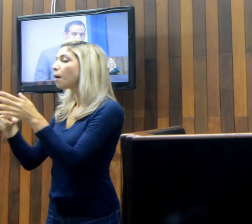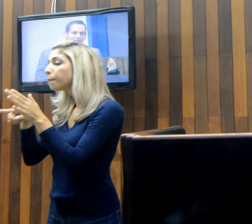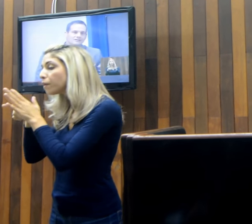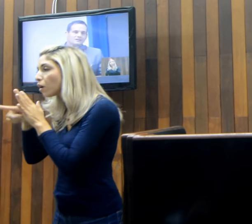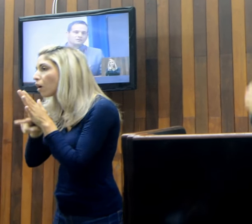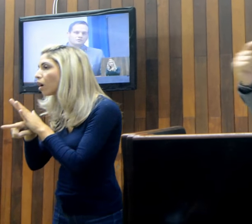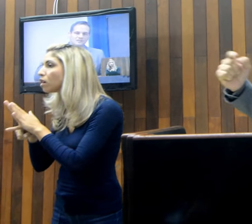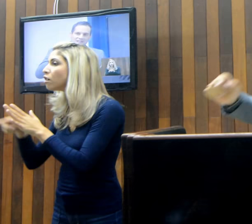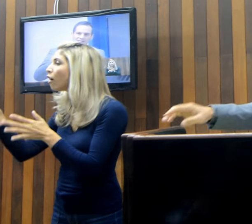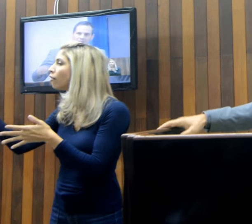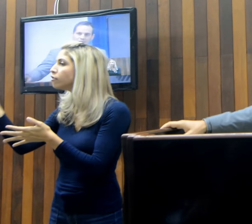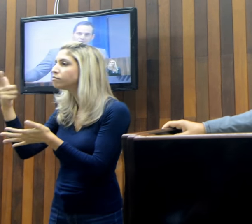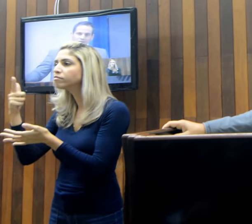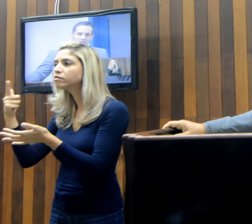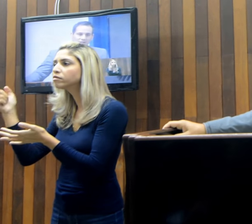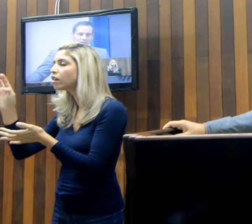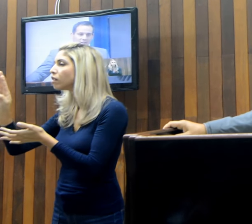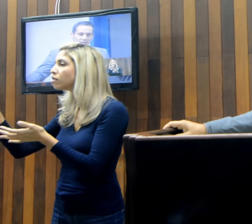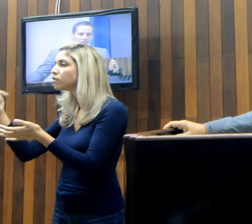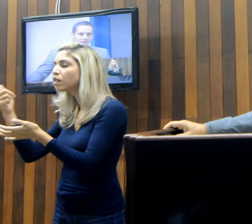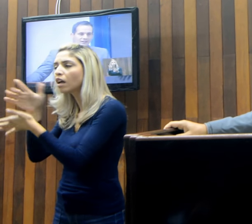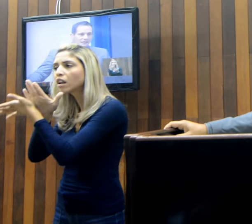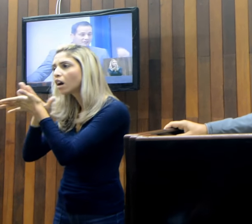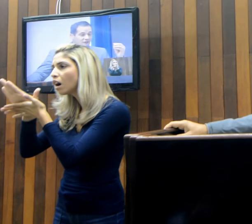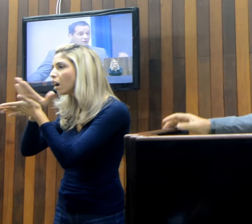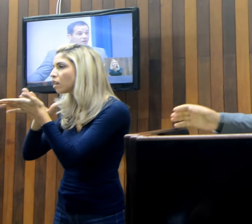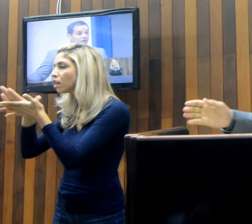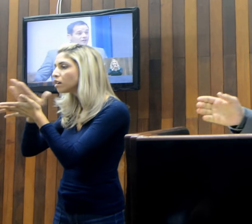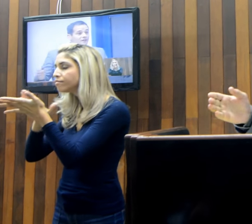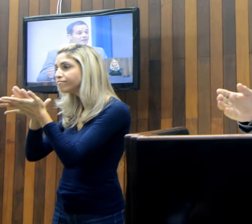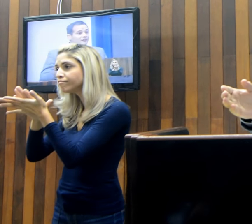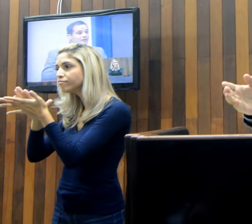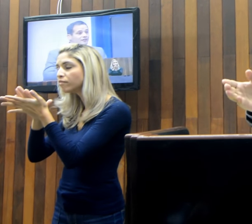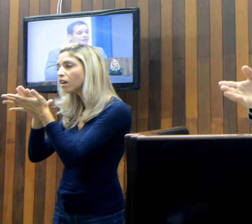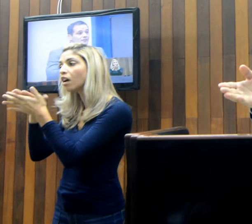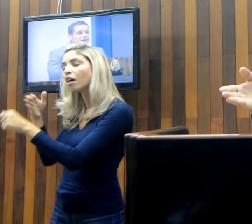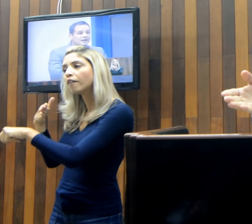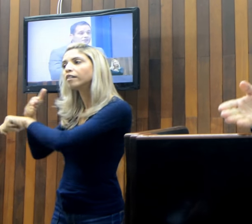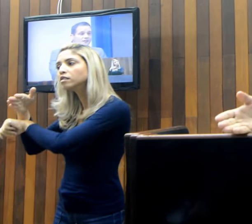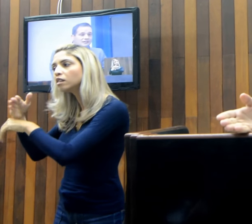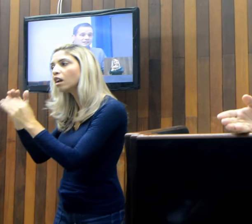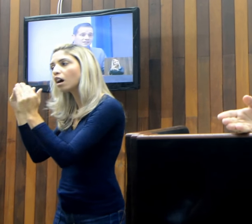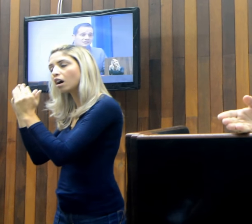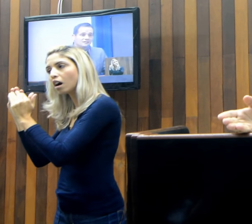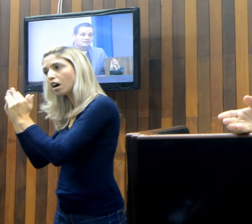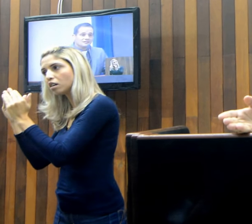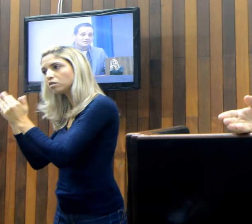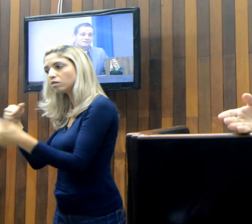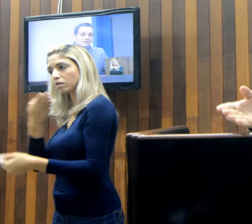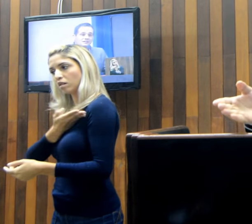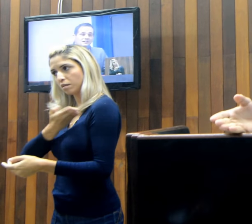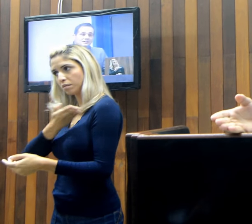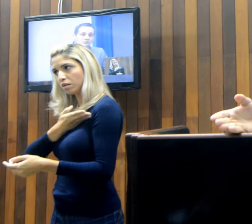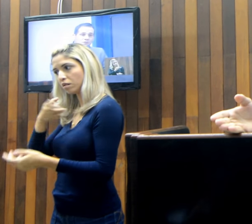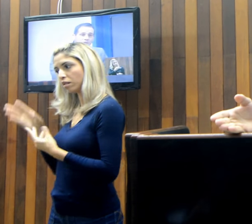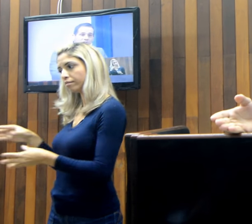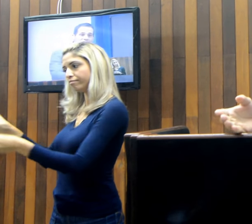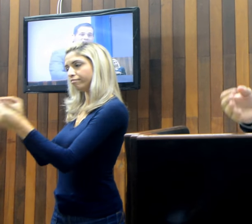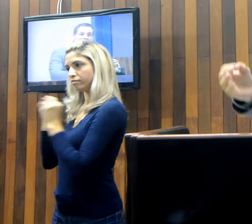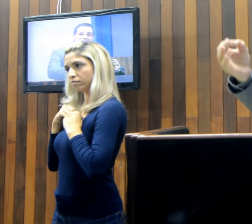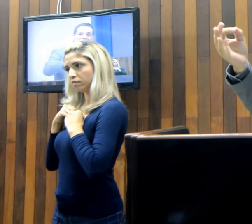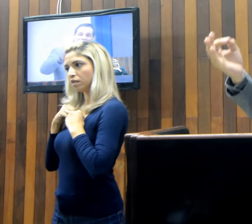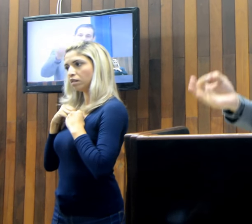casa de um cidadão e ele falou Me deram isso aqui, tantando